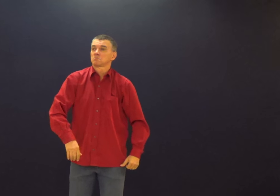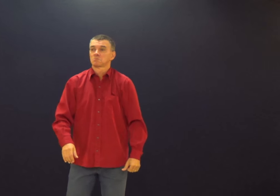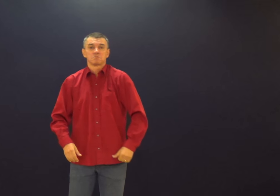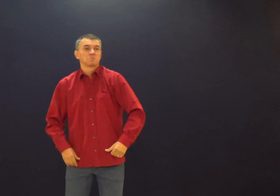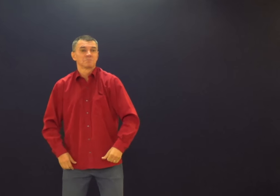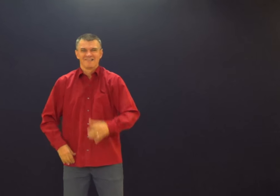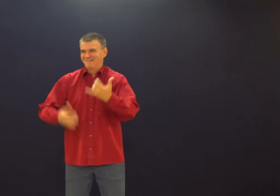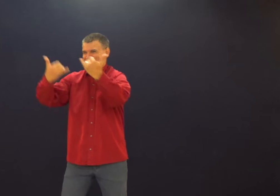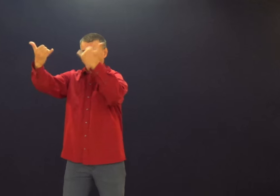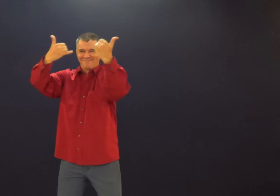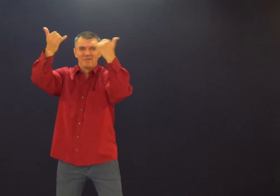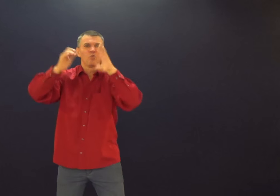Se você ora.